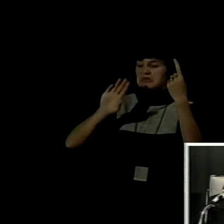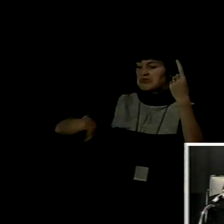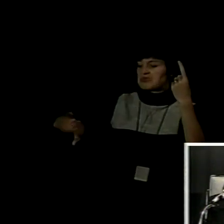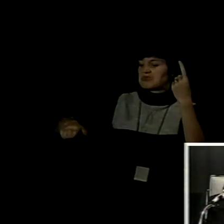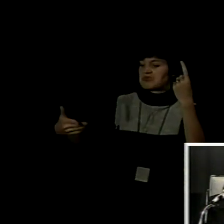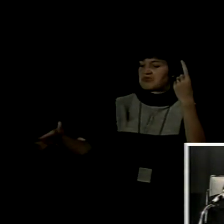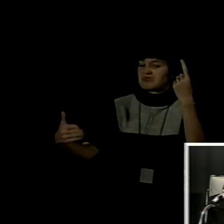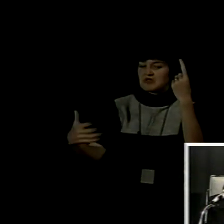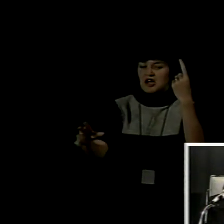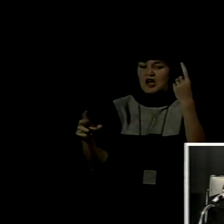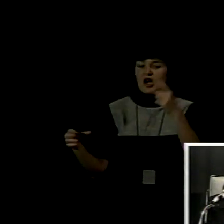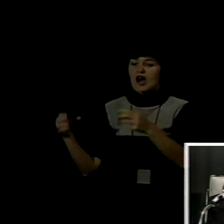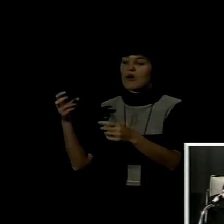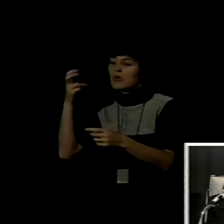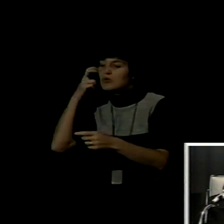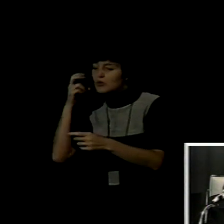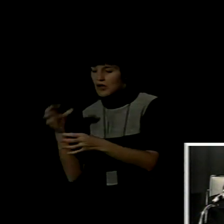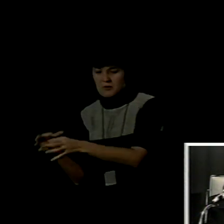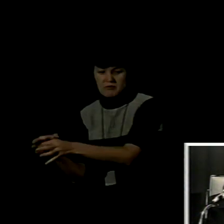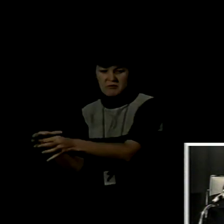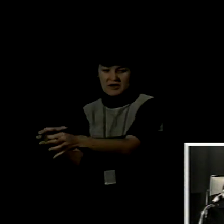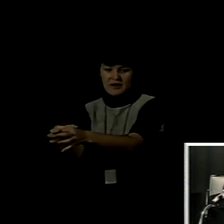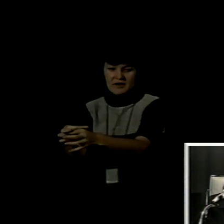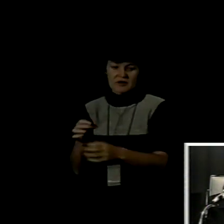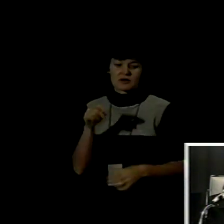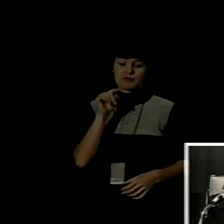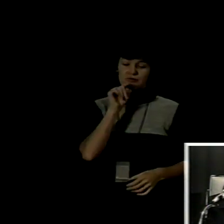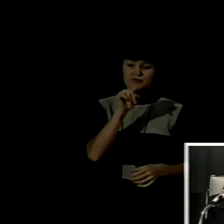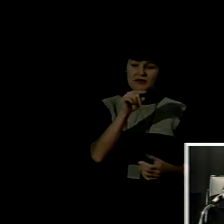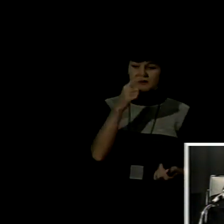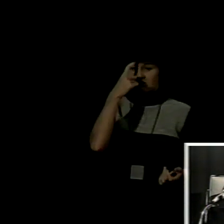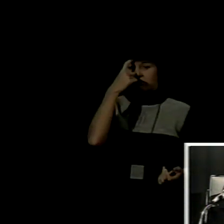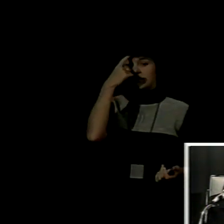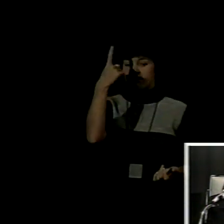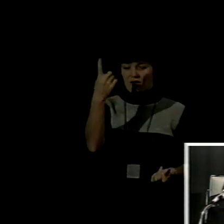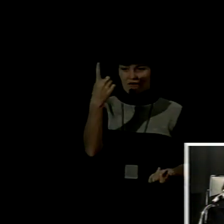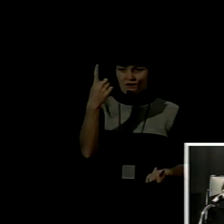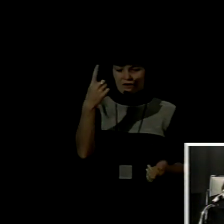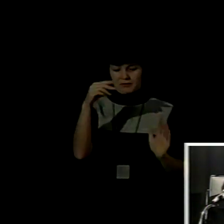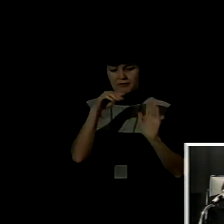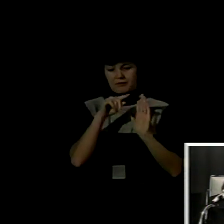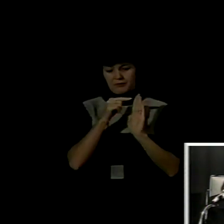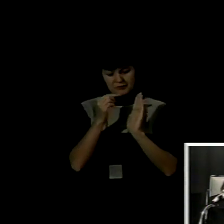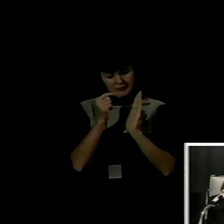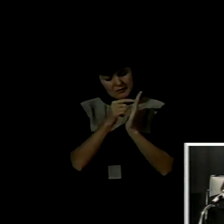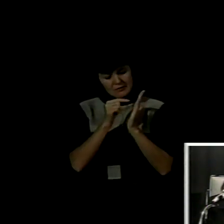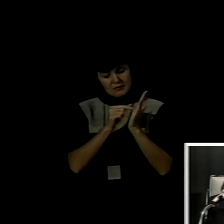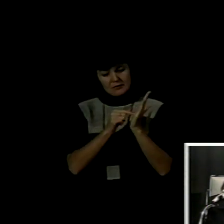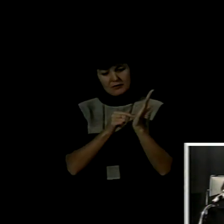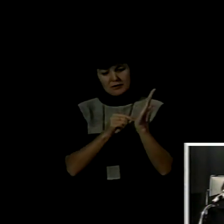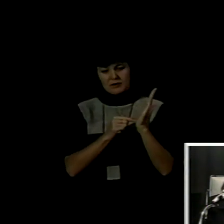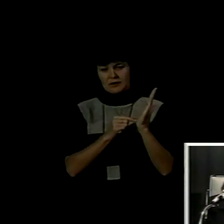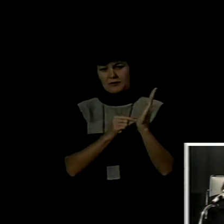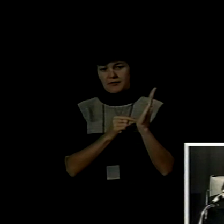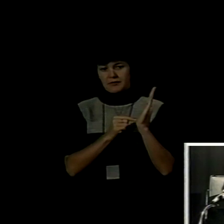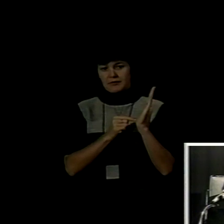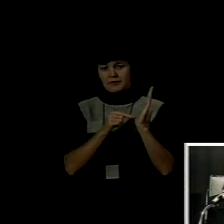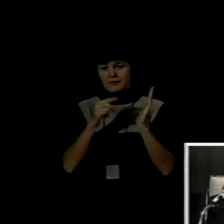Estos criterios, tal como ya se planteó antes aquí, se basan en un enfoque de